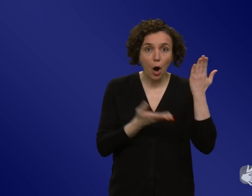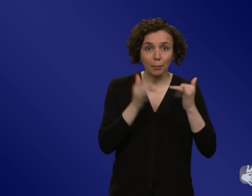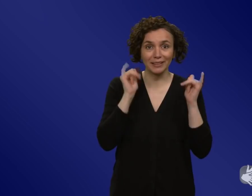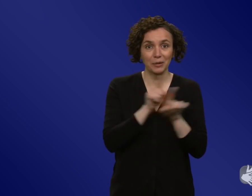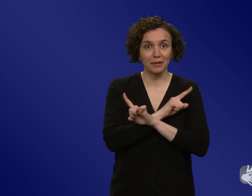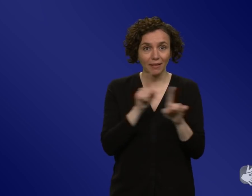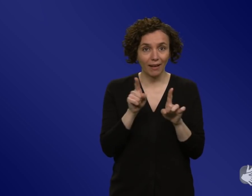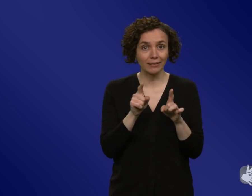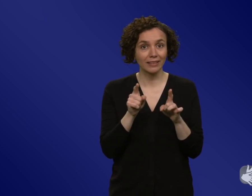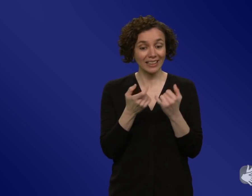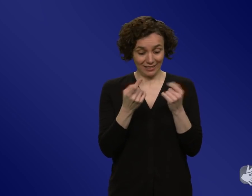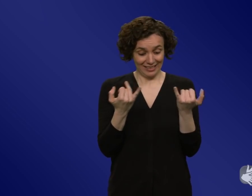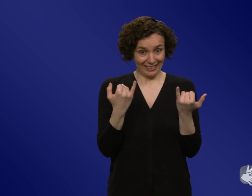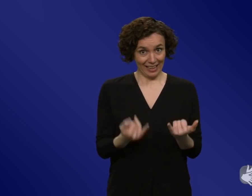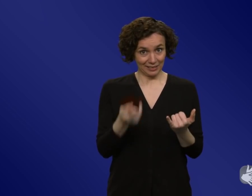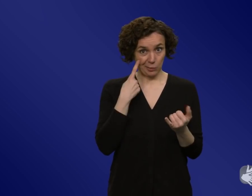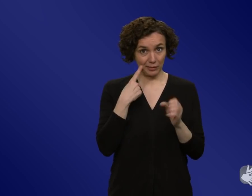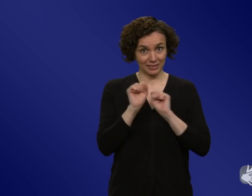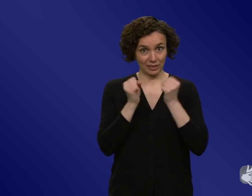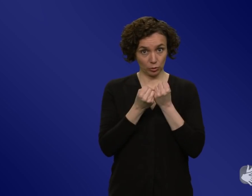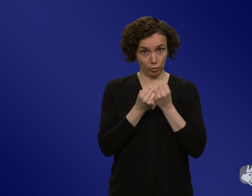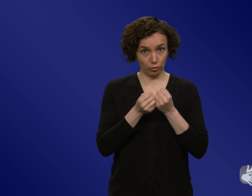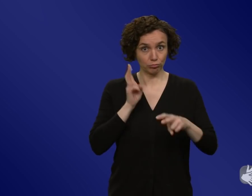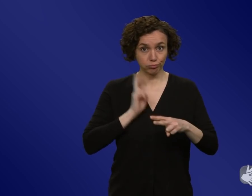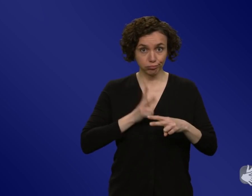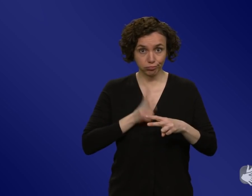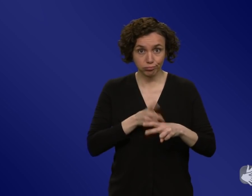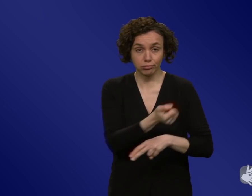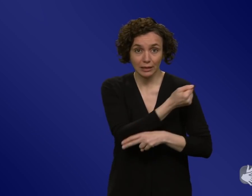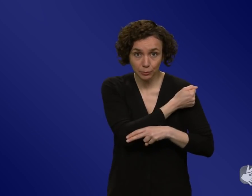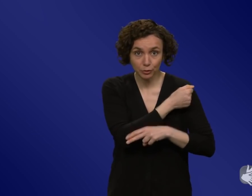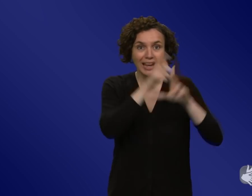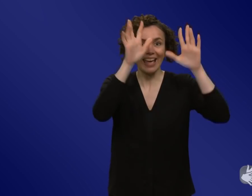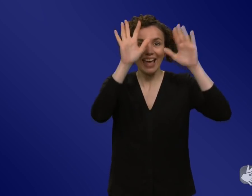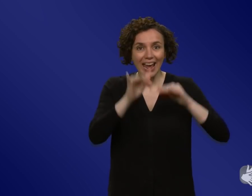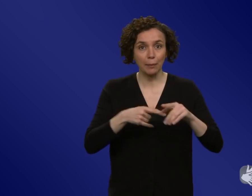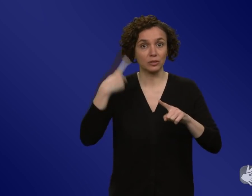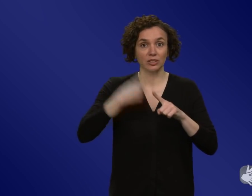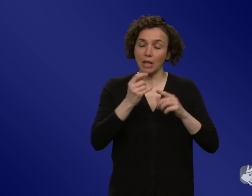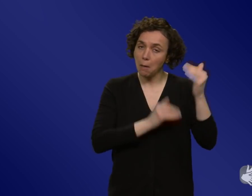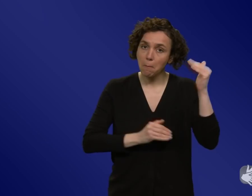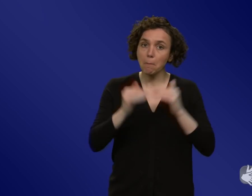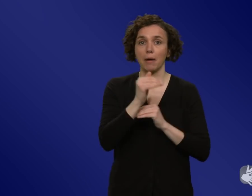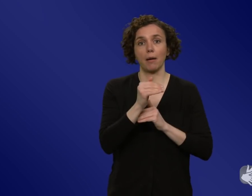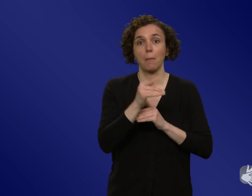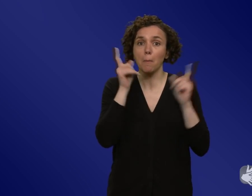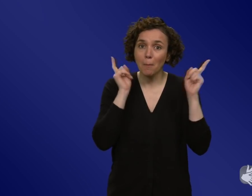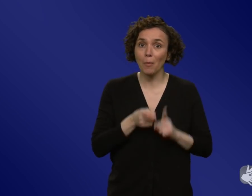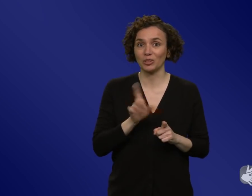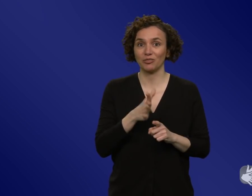Impfquote damit rechnen müssen, dass viele ins Krankenhaus kommen werden. Es sind auch viele über 60 nicht geimpft, die viel wahrscheinlicher ins Krankenhaus